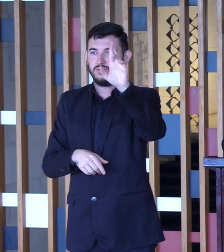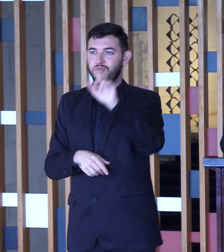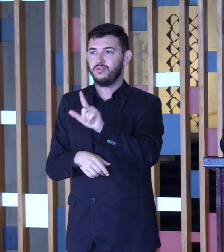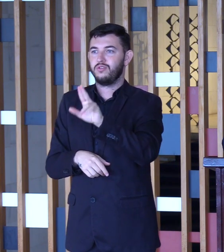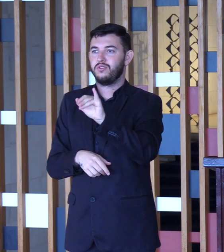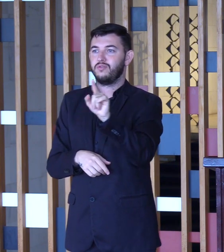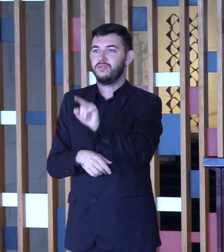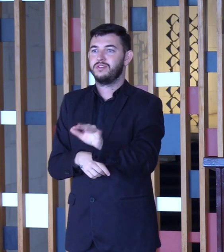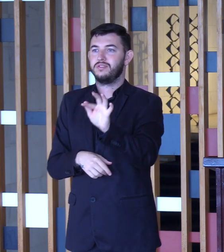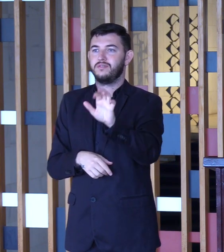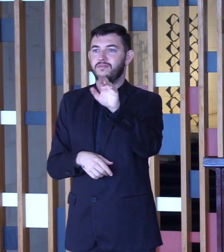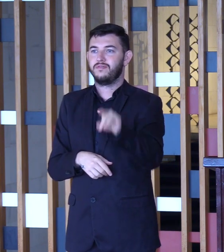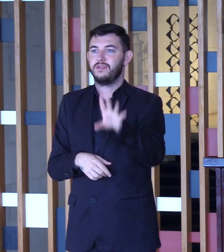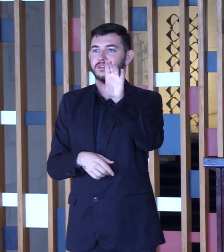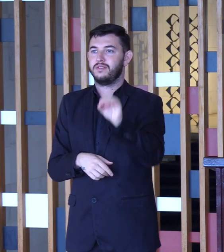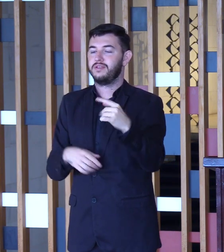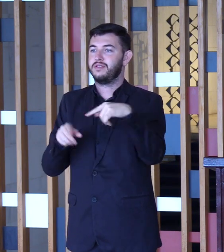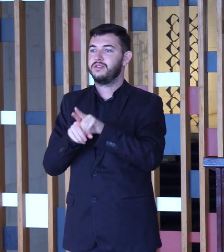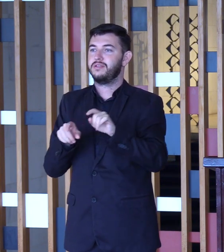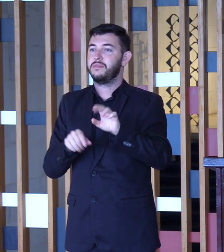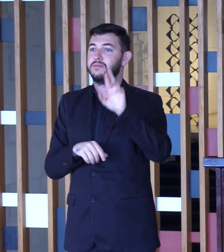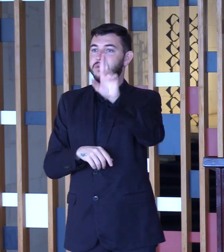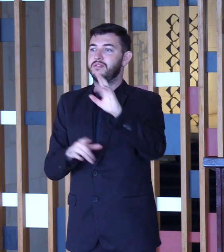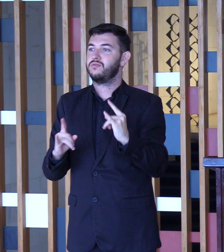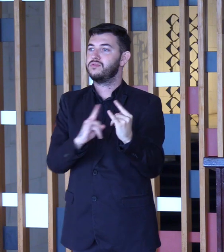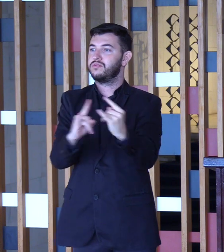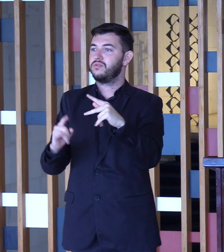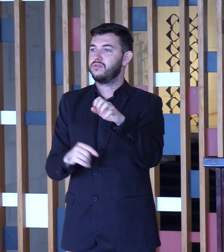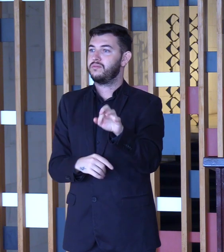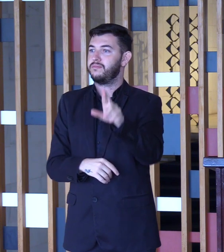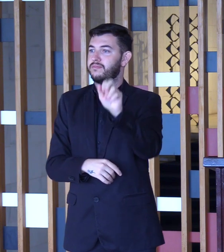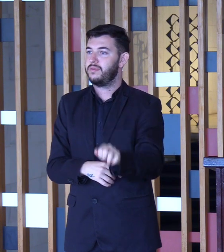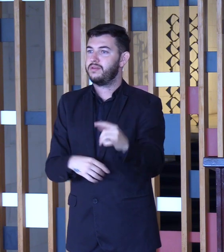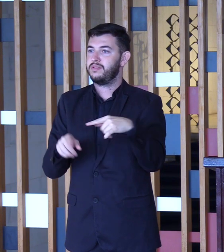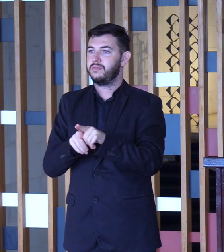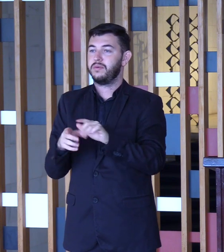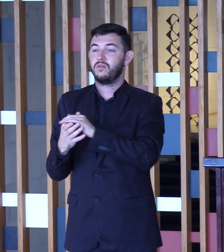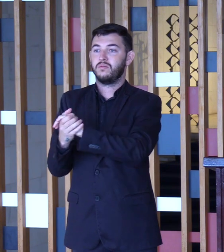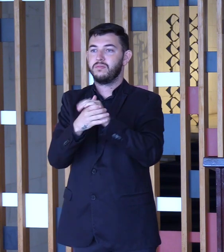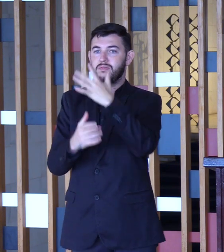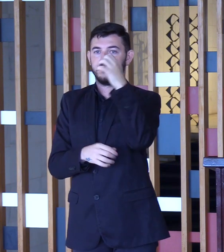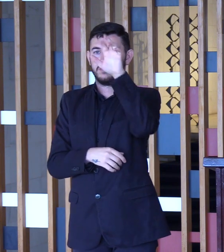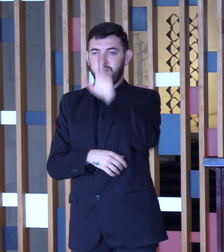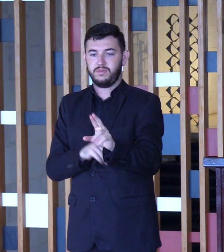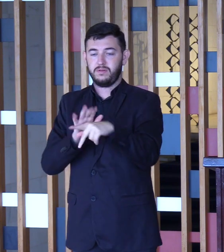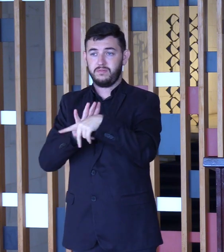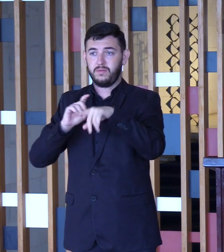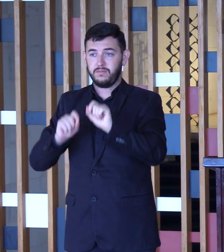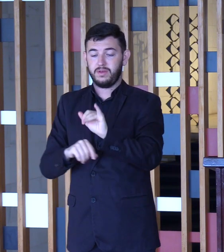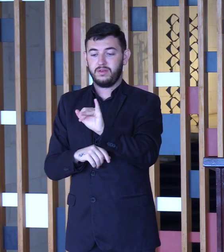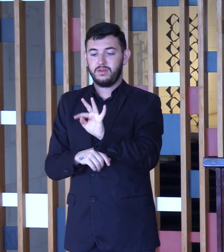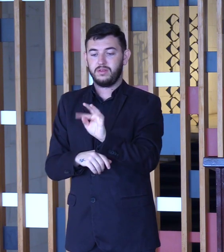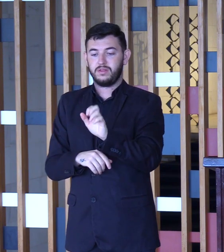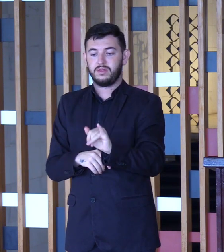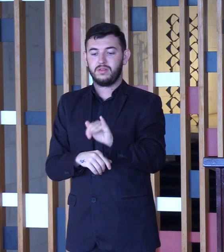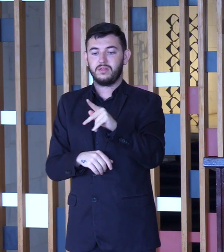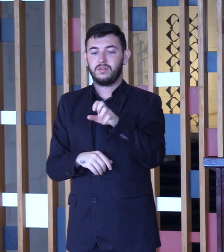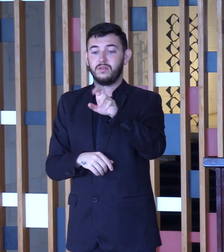diretor-presidente do Instituto Pedra, cumprimento os conselheiros da Itaipu Binacional, e as senhoras e senhores aqui presentes, que nos